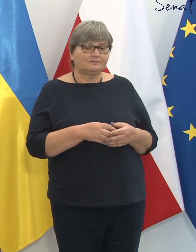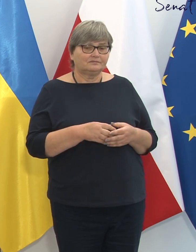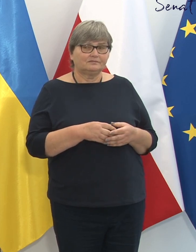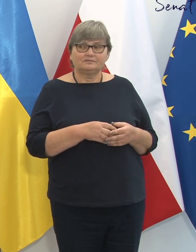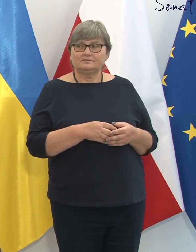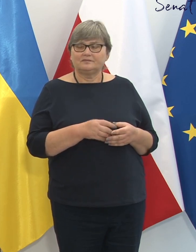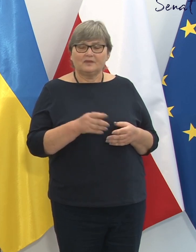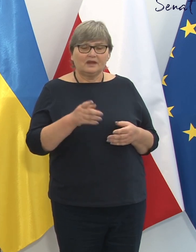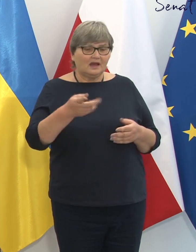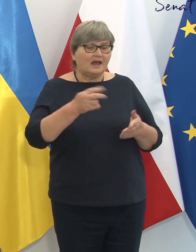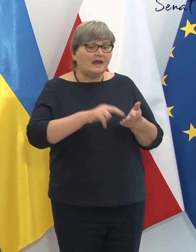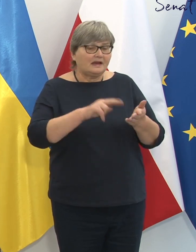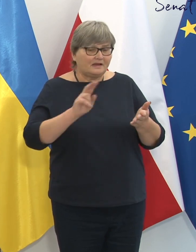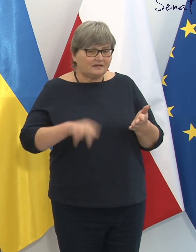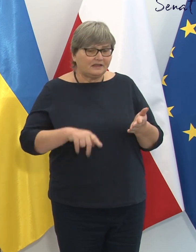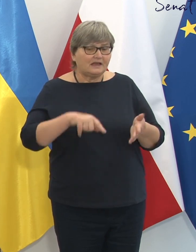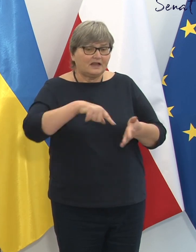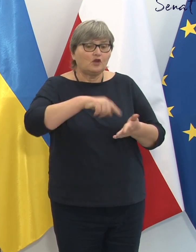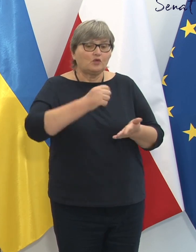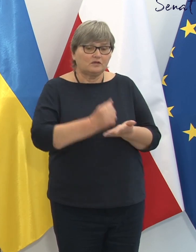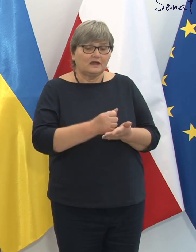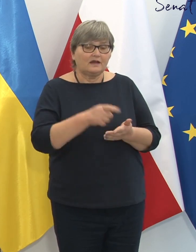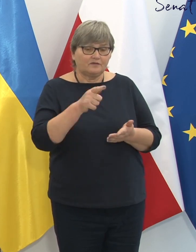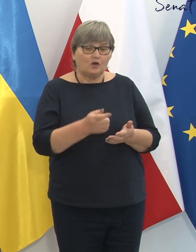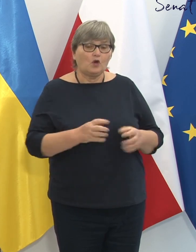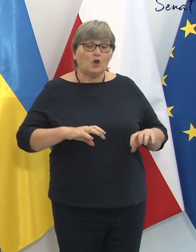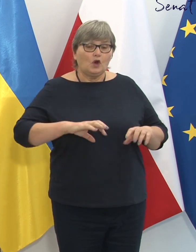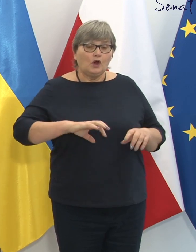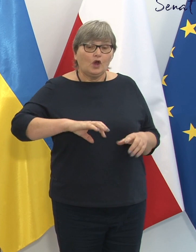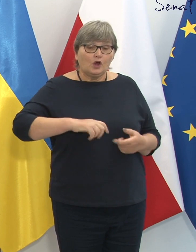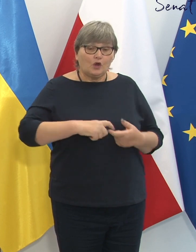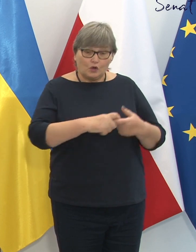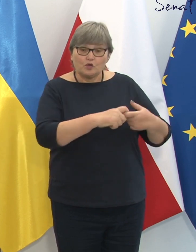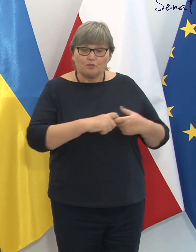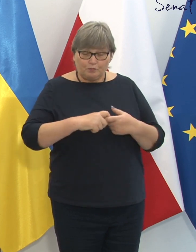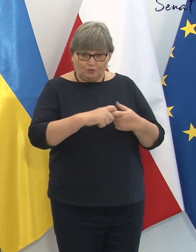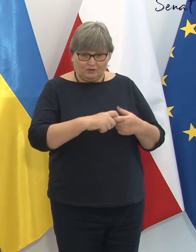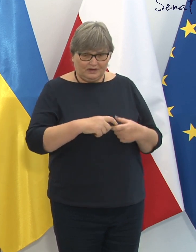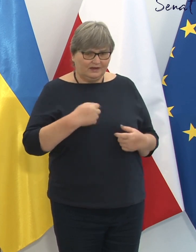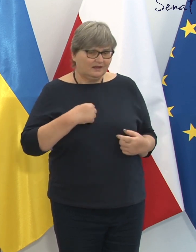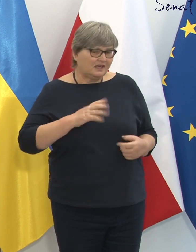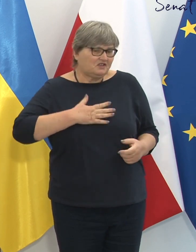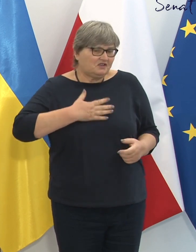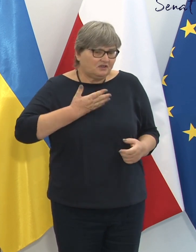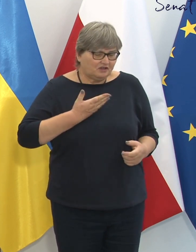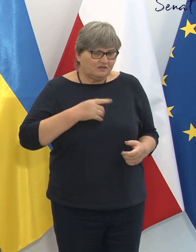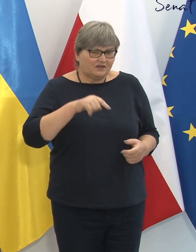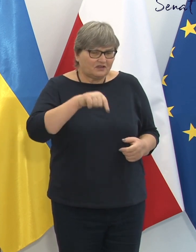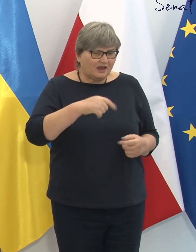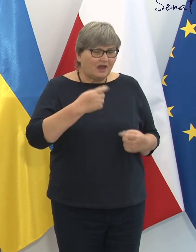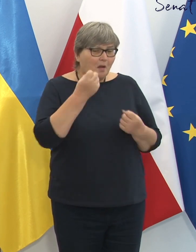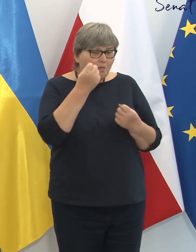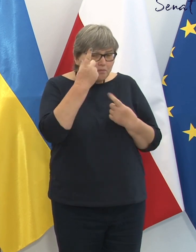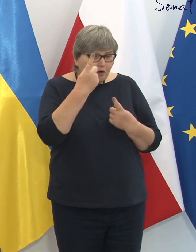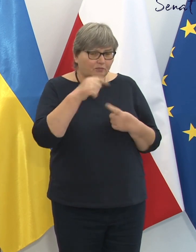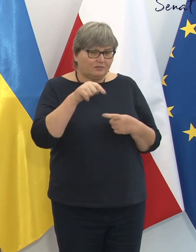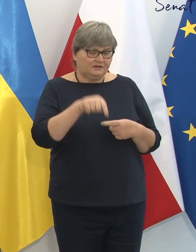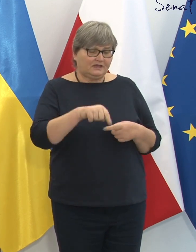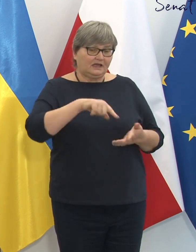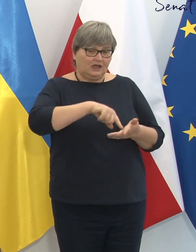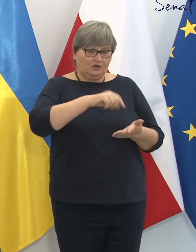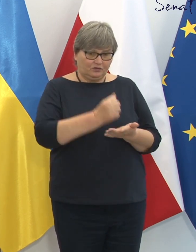Wycofanie tej ustawy o spółkach. Wie pan, dziwię się, że w ogóle ta ustawa, którą już